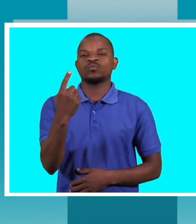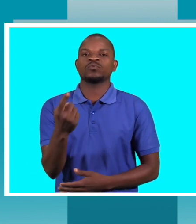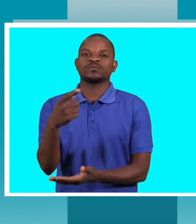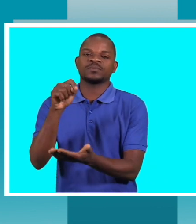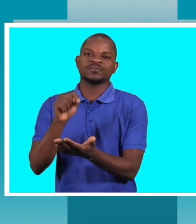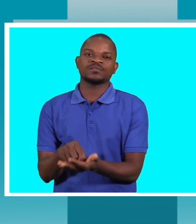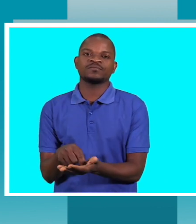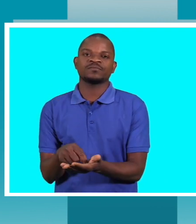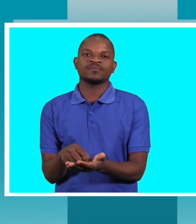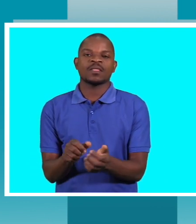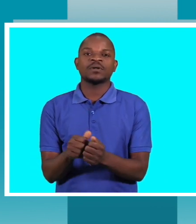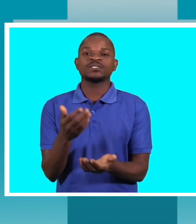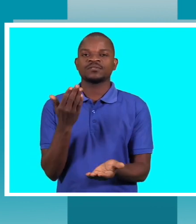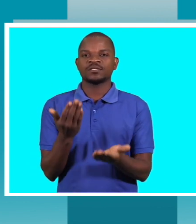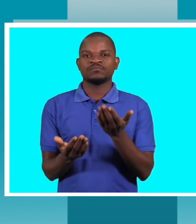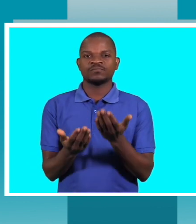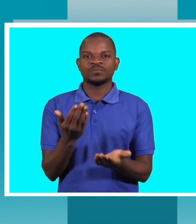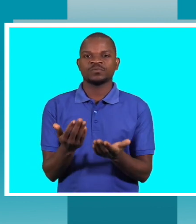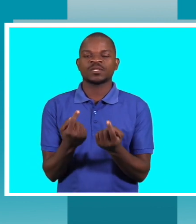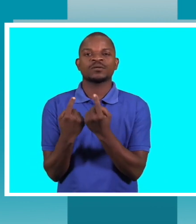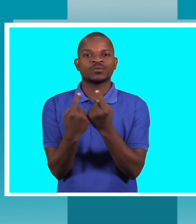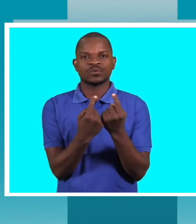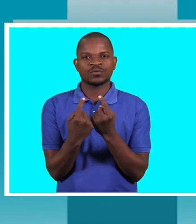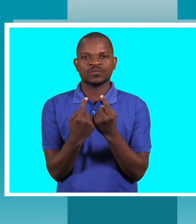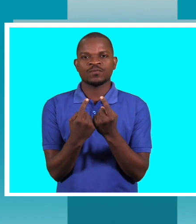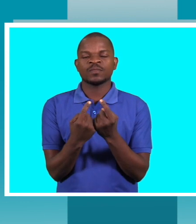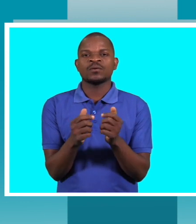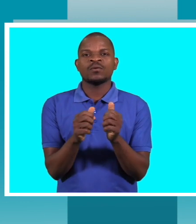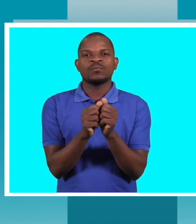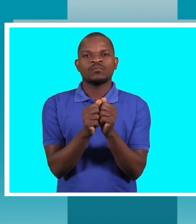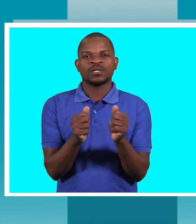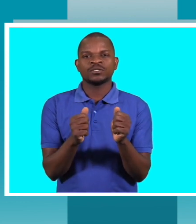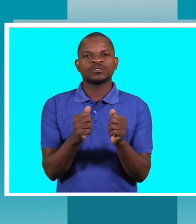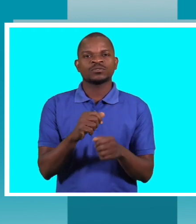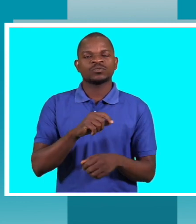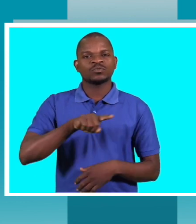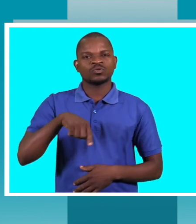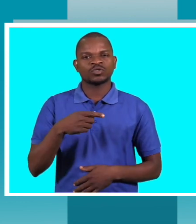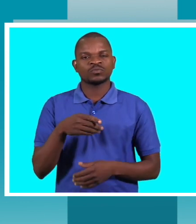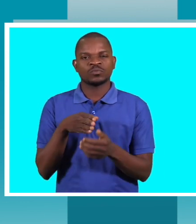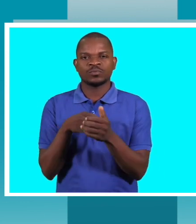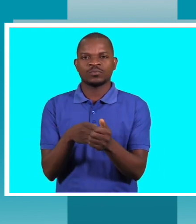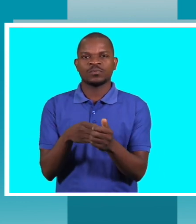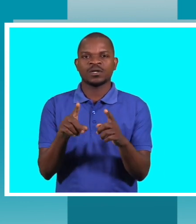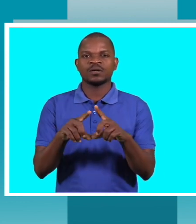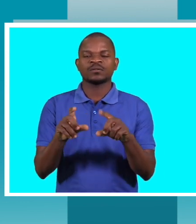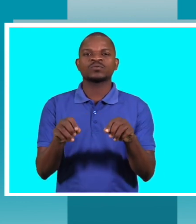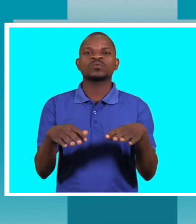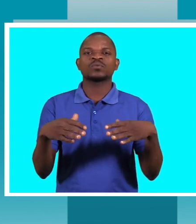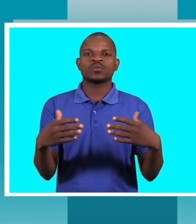prioridades que avançamos e um dos critérios que temos já seguido, na verdade, é a